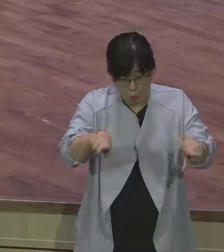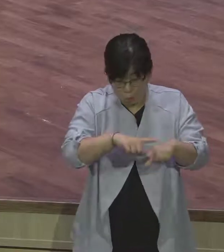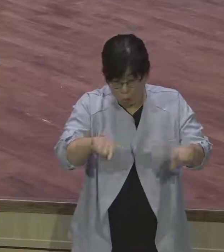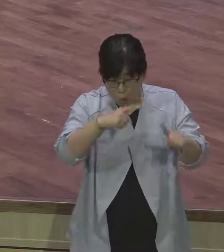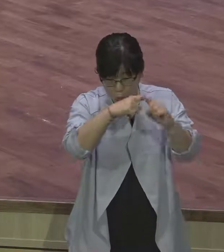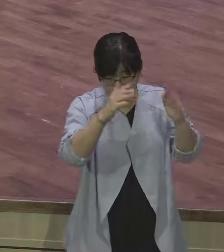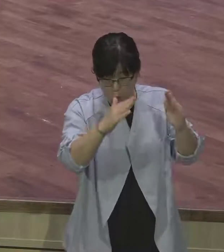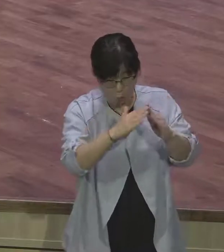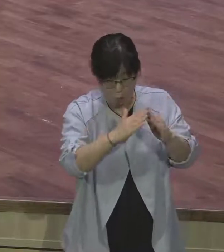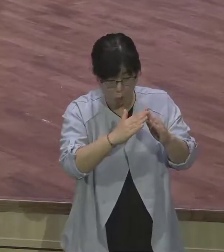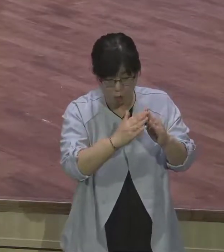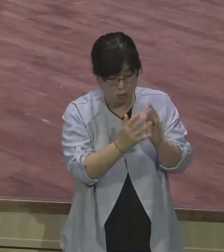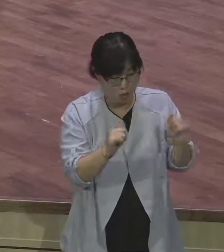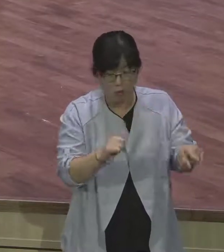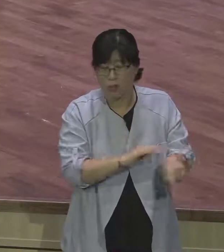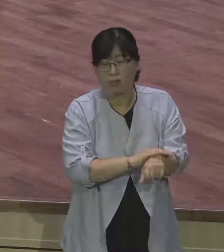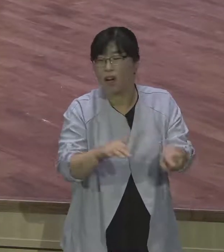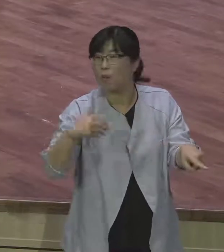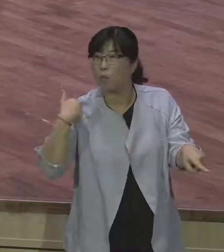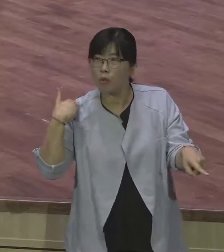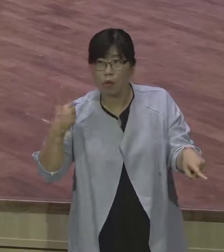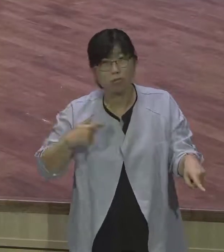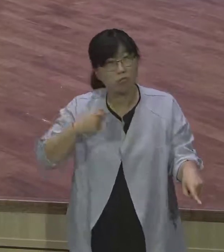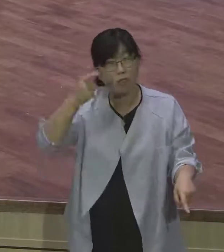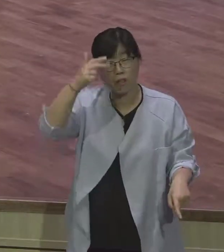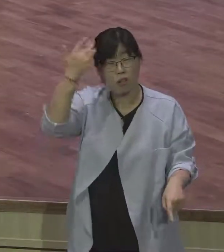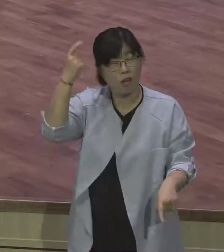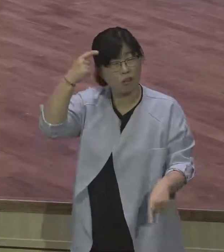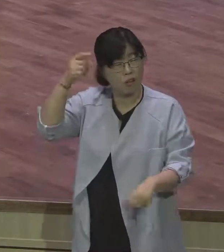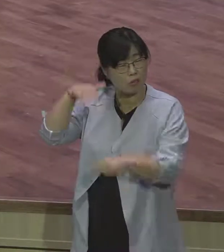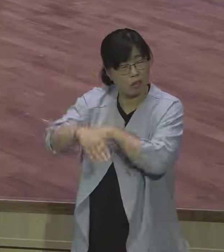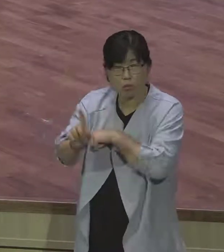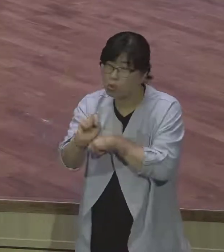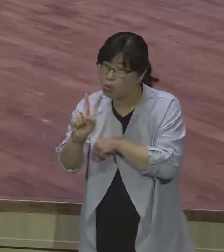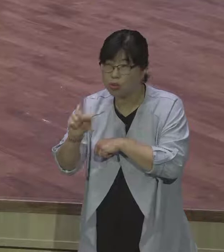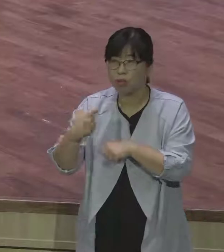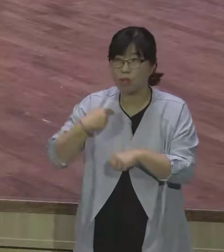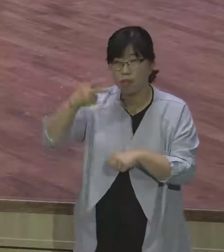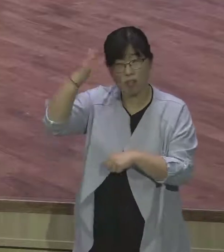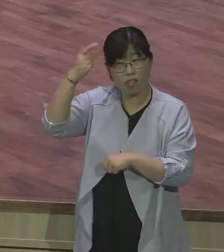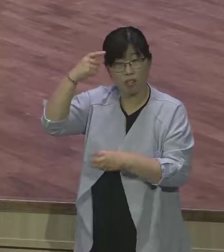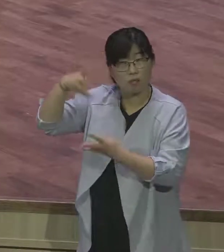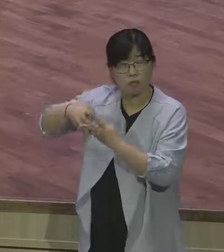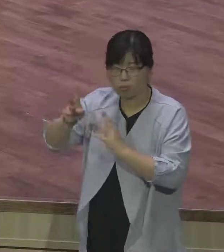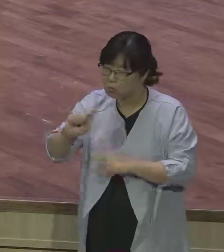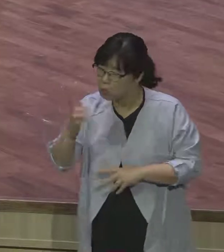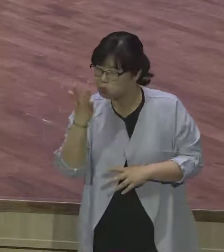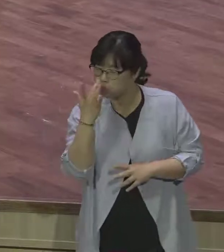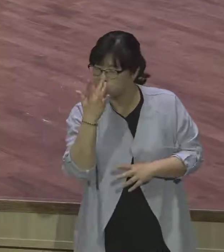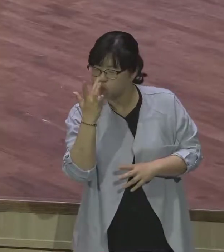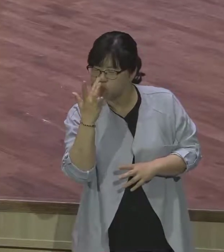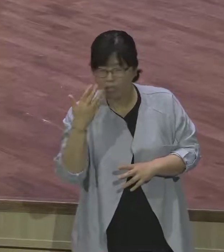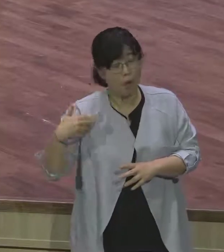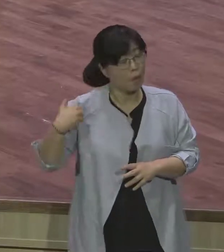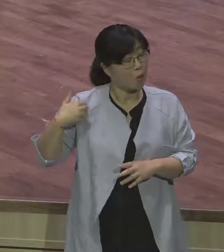옛터리, 옛사를 전혀 닫지 않습니다. 그냥 평생 지고 갑니다. 그러니까 교회 안에